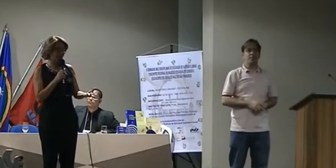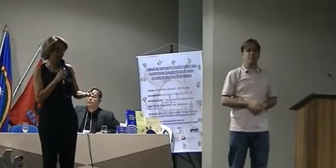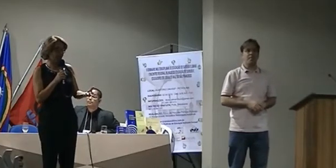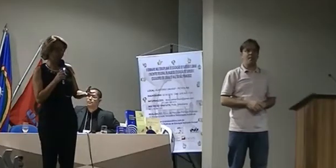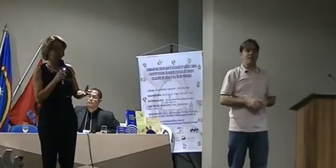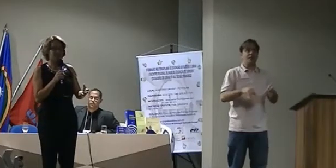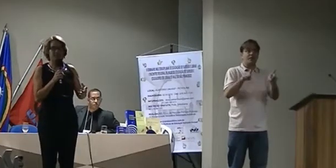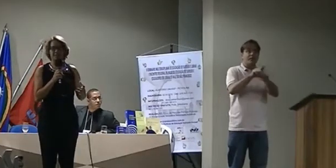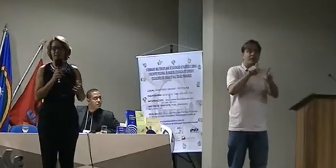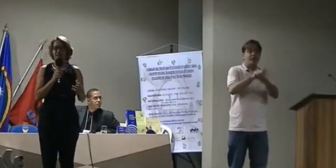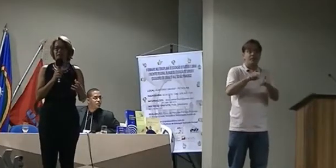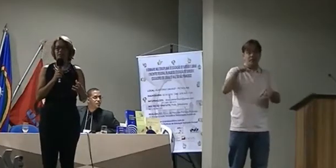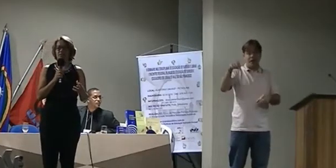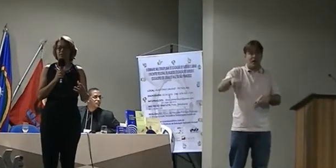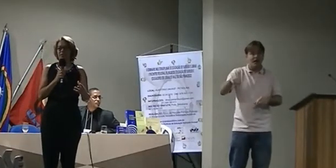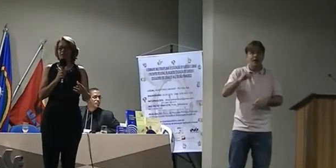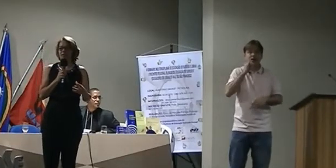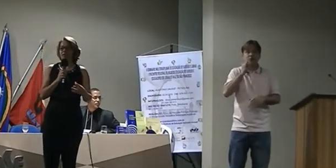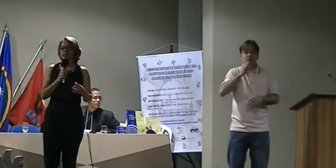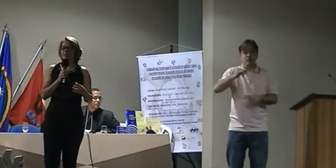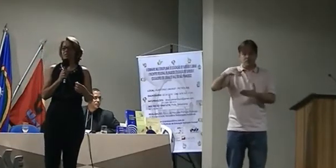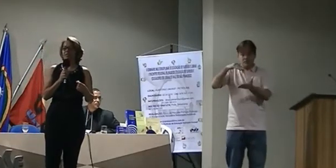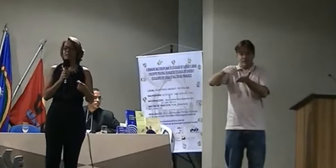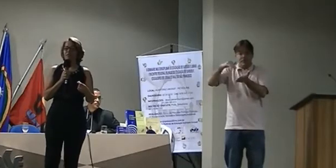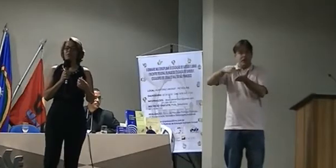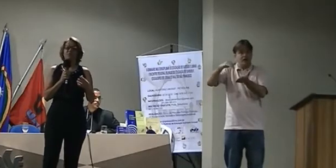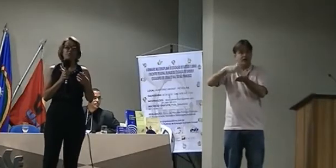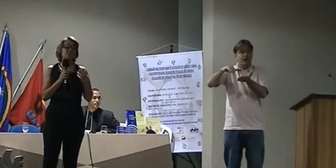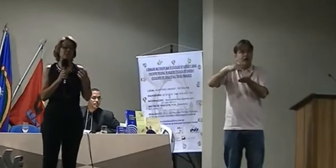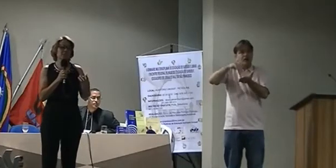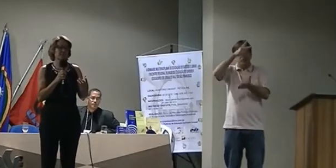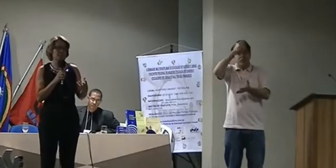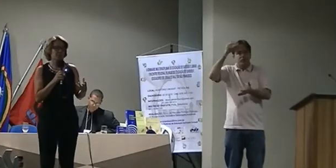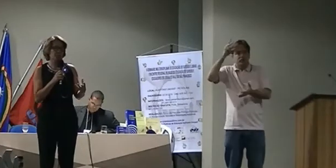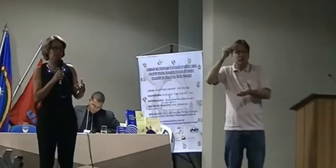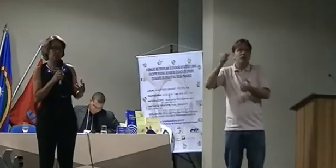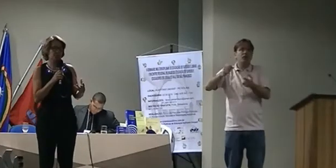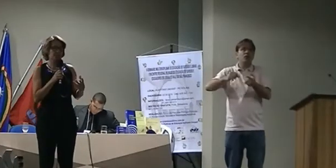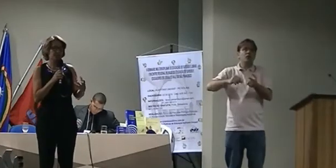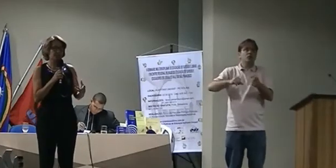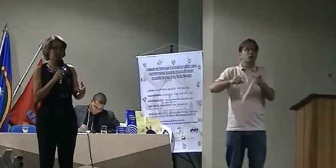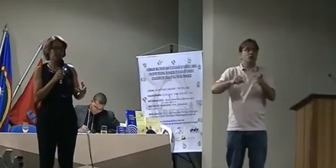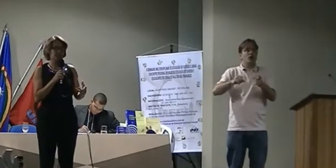educação aqui representadas, precisam investir nesse professor, nesse educador.